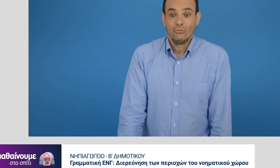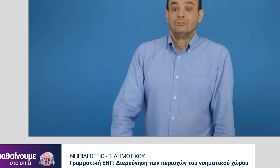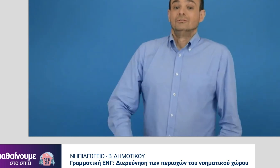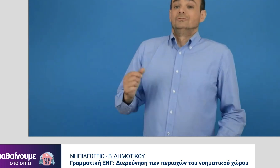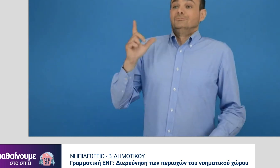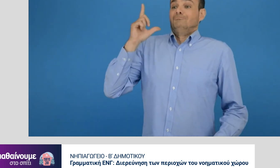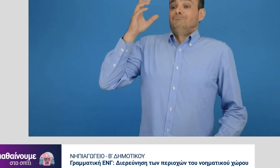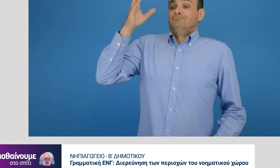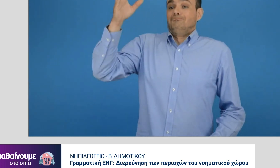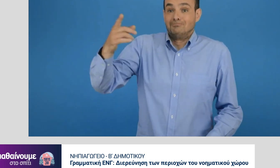Υπότιτλοι AUTHORWAVE